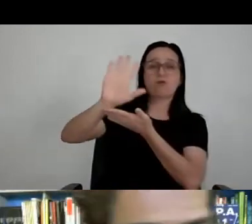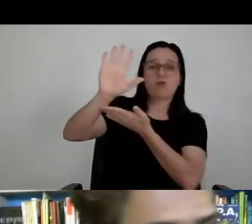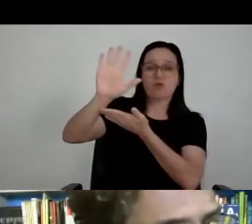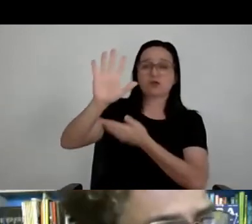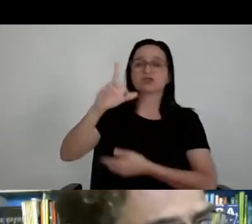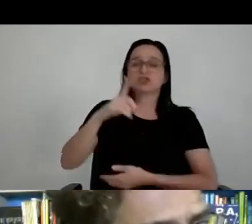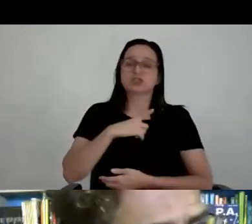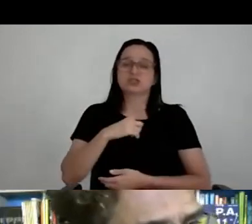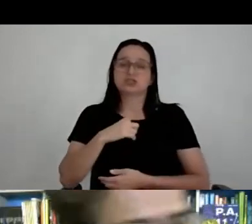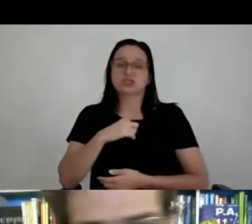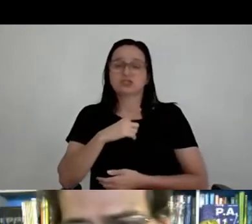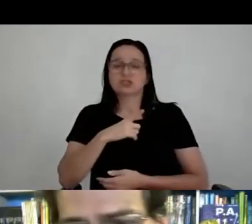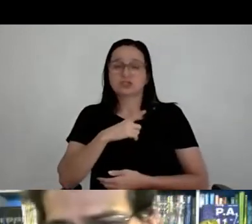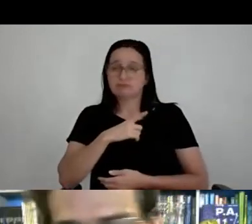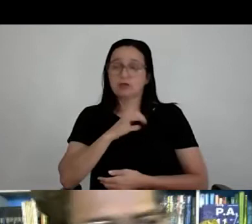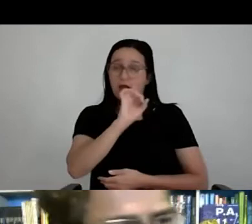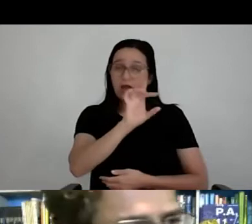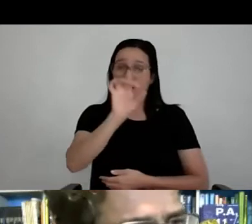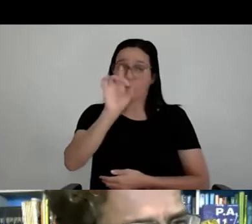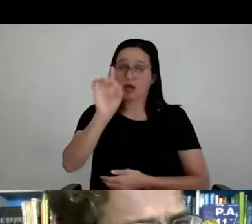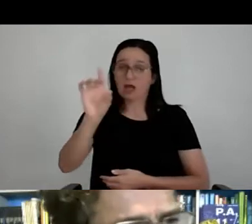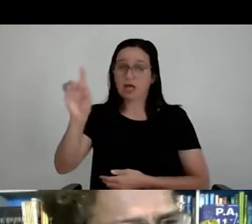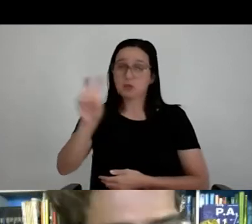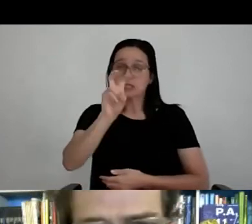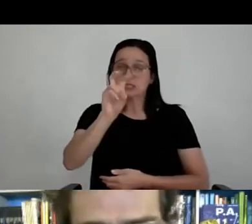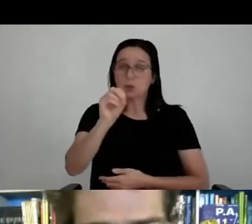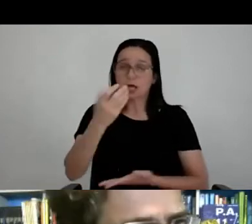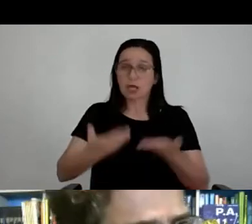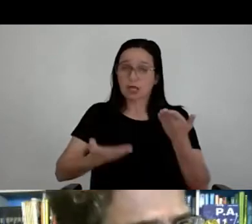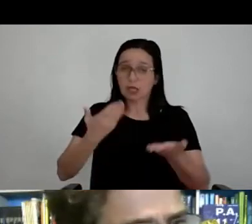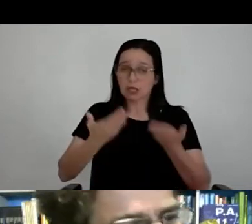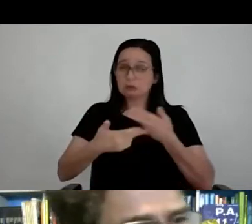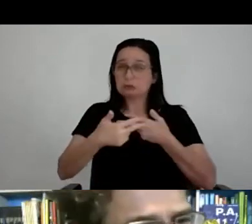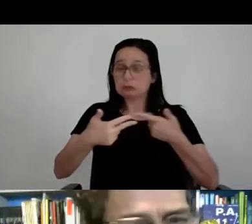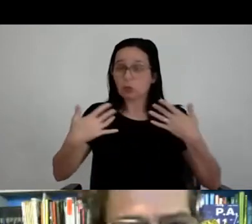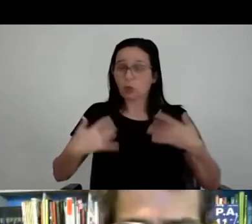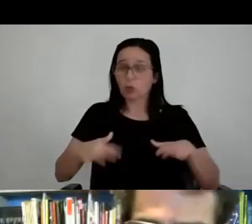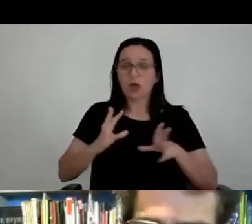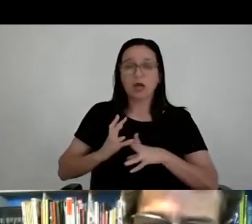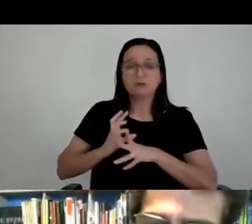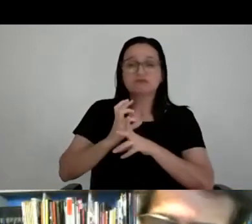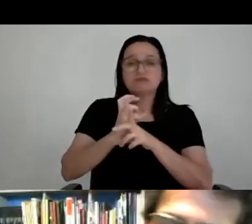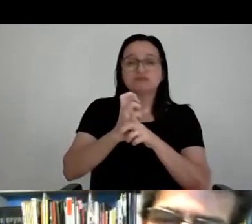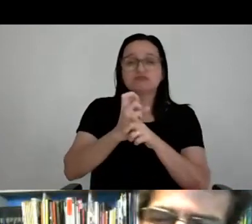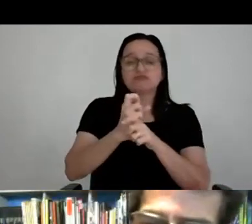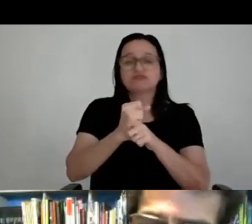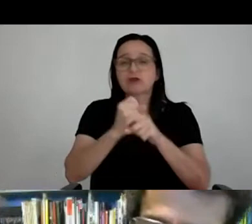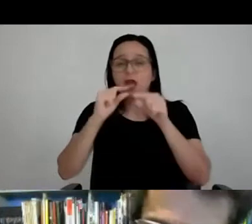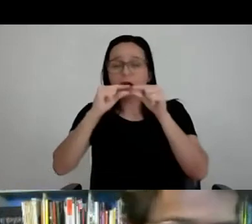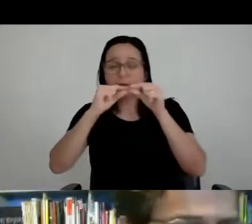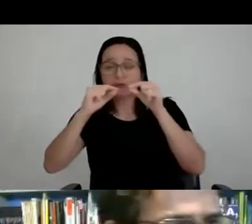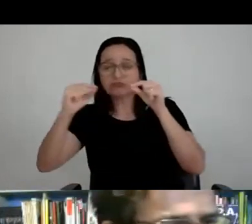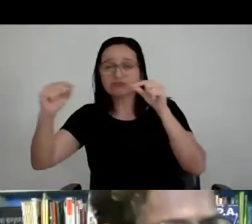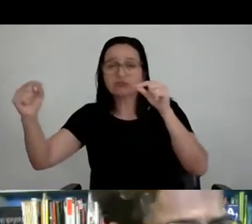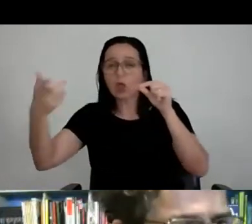com moving light. Cada moving light desse aí é 50 quilos. Então, você começa a somar todas as... A passagem dos cabos. A gente não queria que os cabos